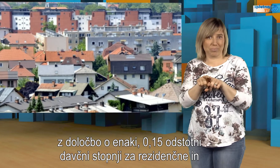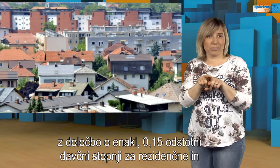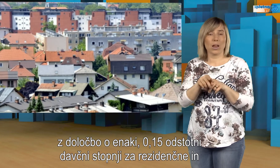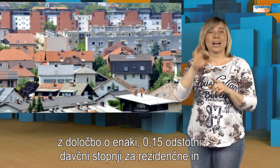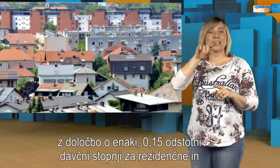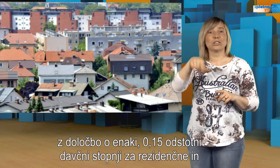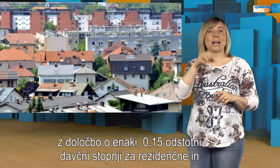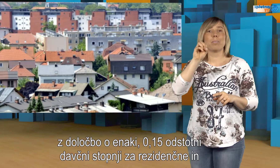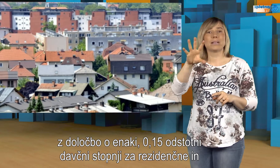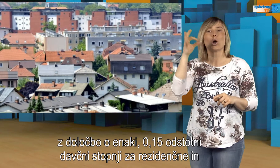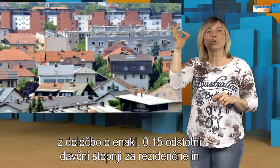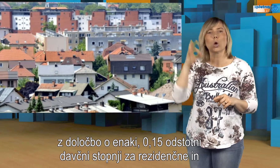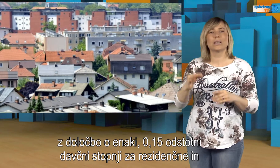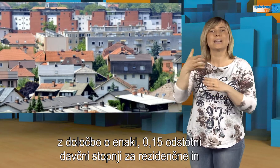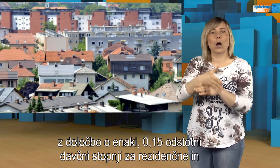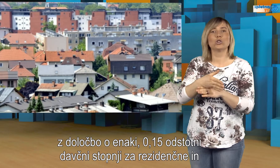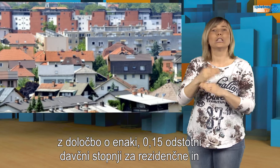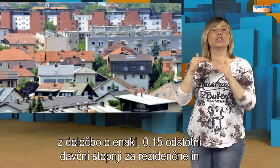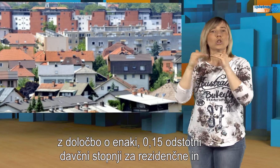za rezidenčne in nerezidenčne neprimičnine.